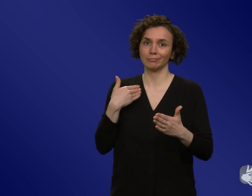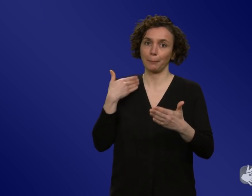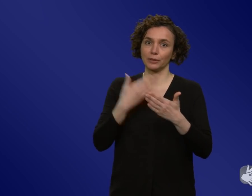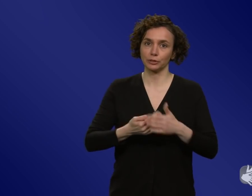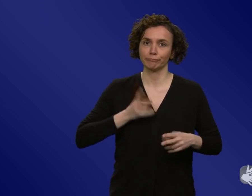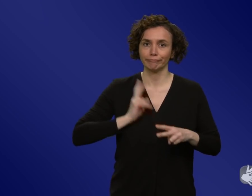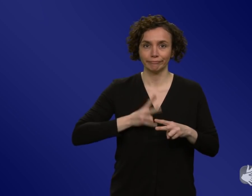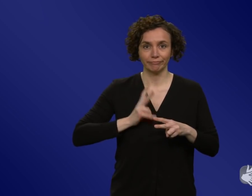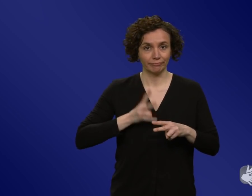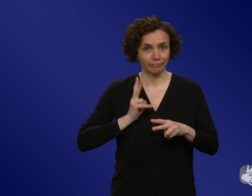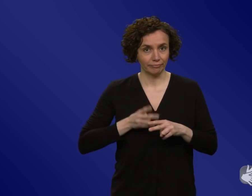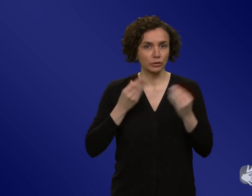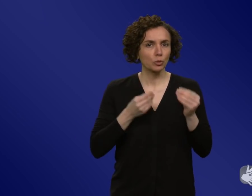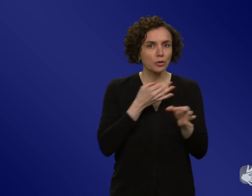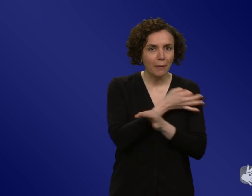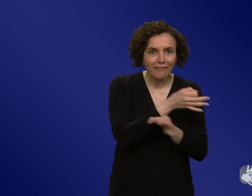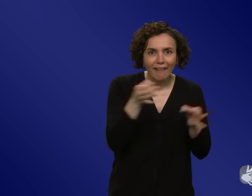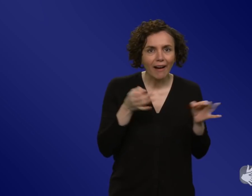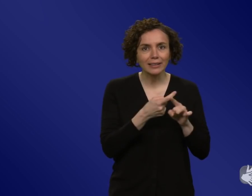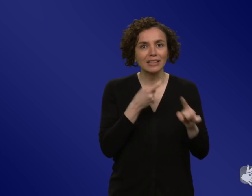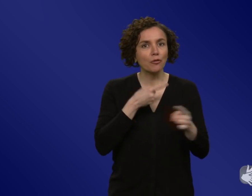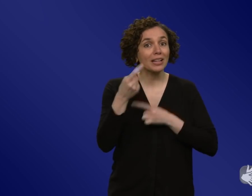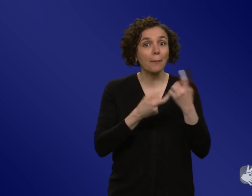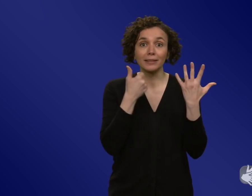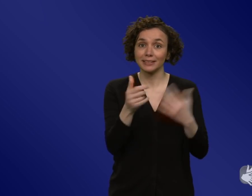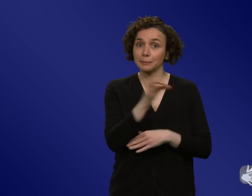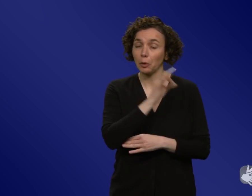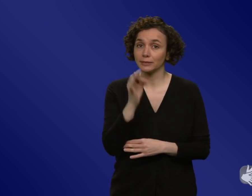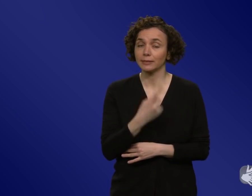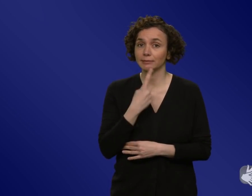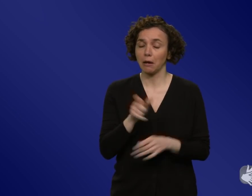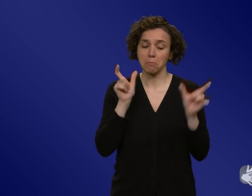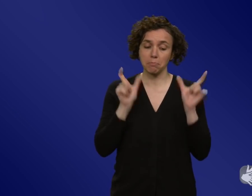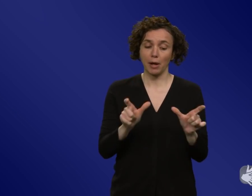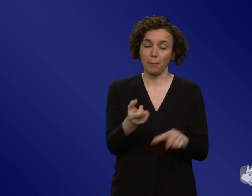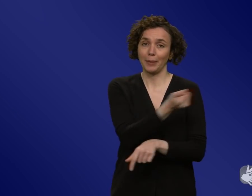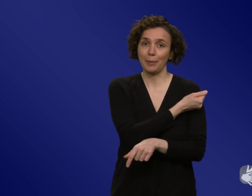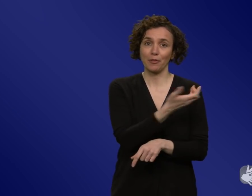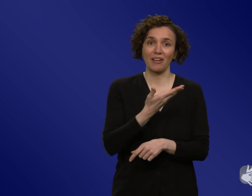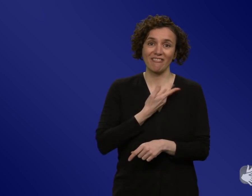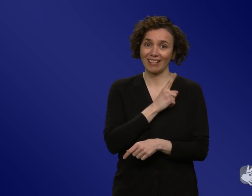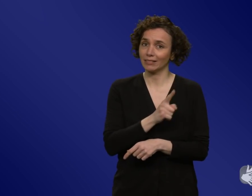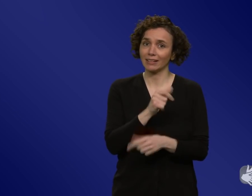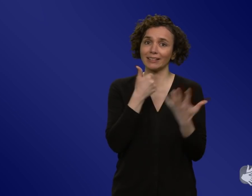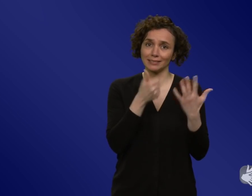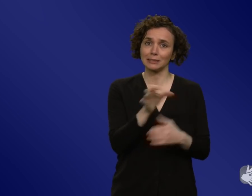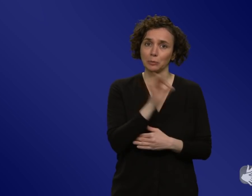immer so um die 6 Prozent, die sagen, also ich will auf gar keinen Fall und da bewegt sich nicht viel. Und also unter den Ungeimpften